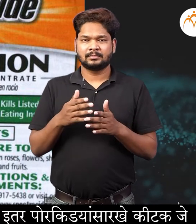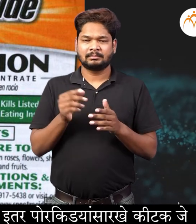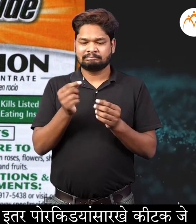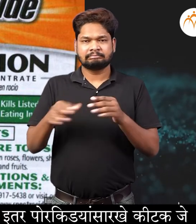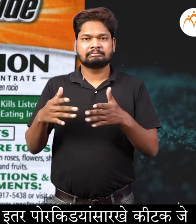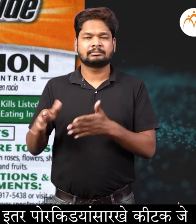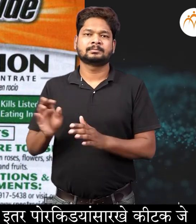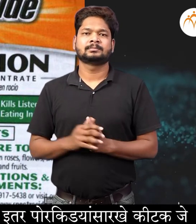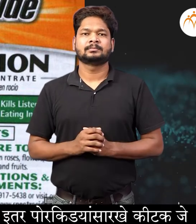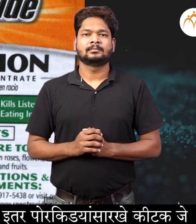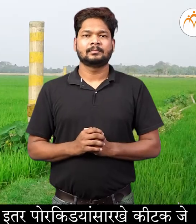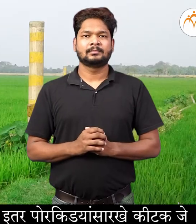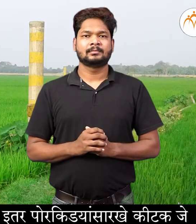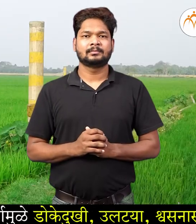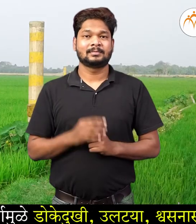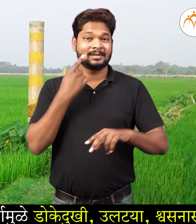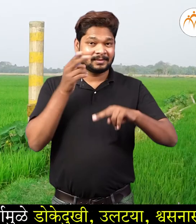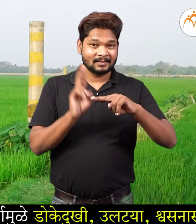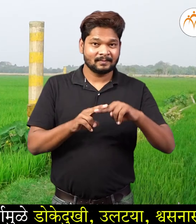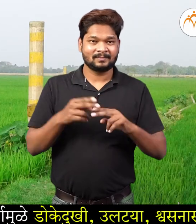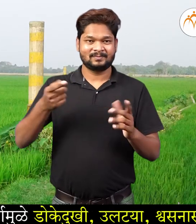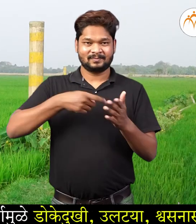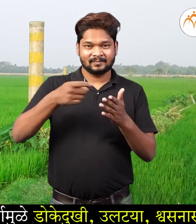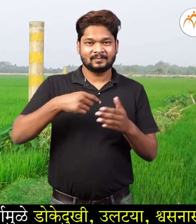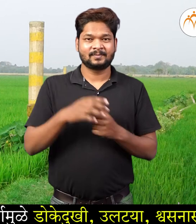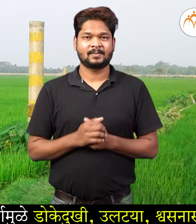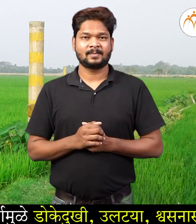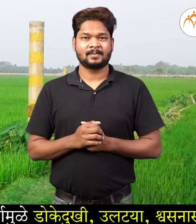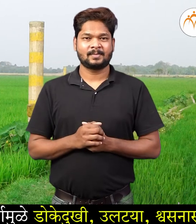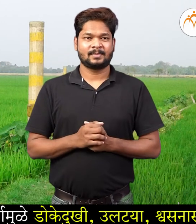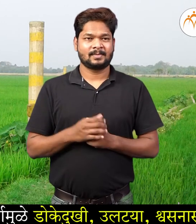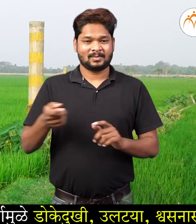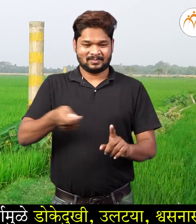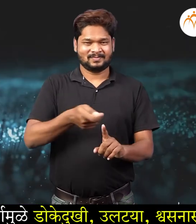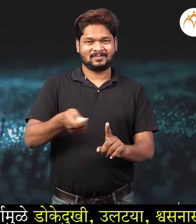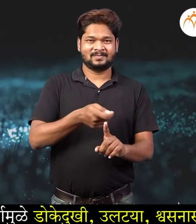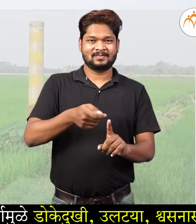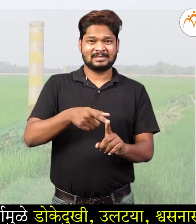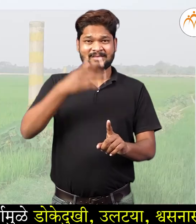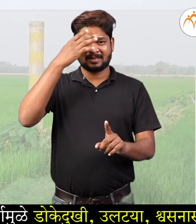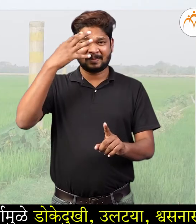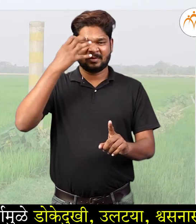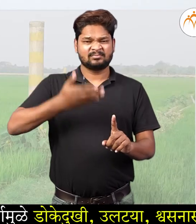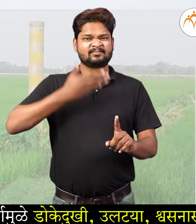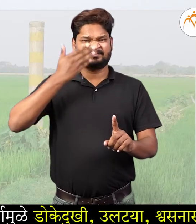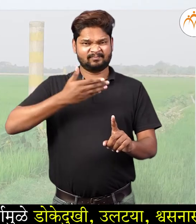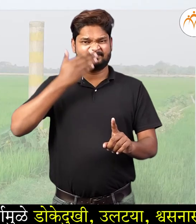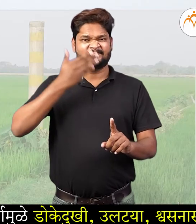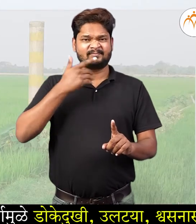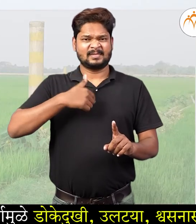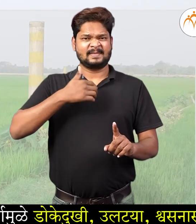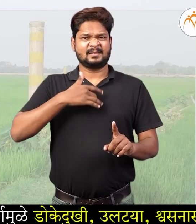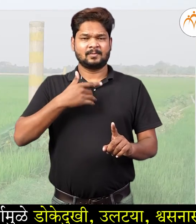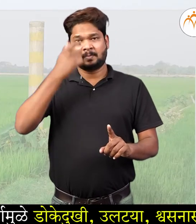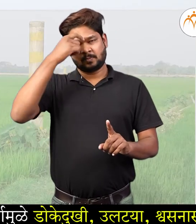करतात ते मरतात पड़ खूब प्रमानात मेले थियोन शी संपरका मुले डोके दुखी, उल्टिया,